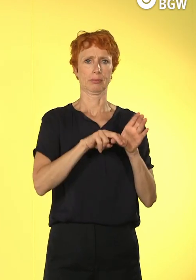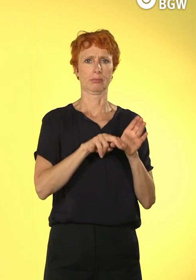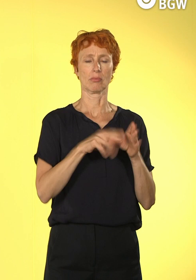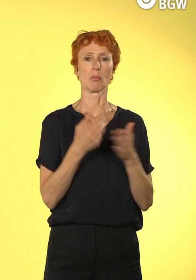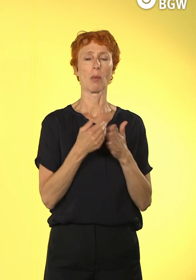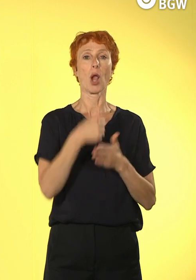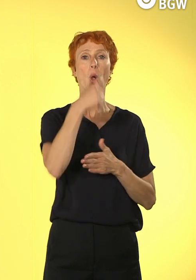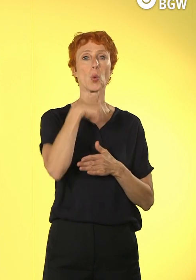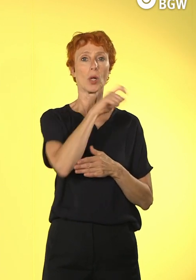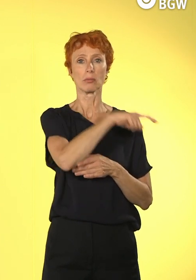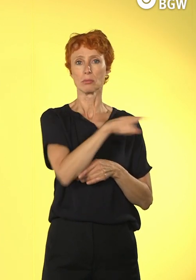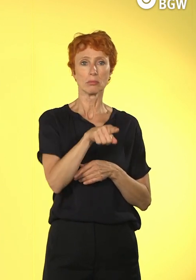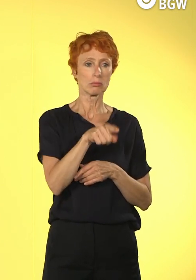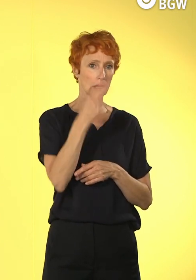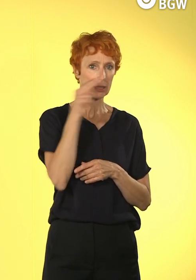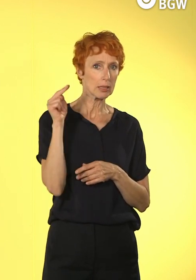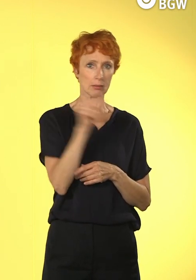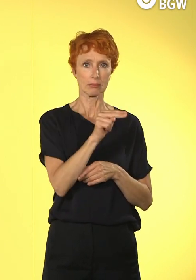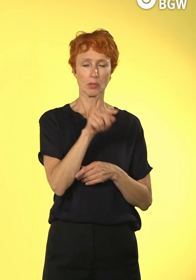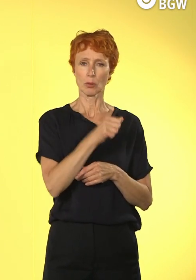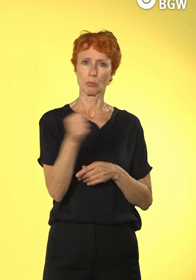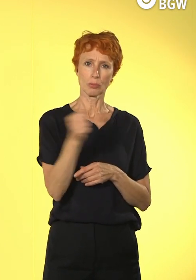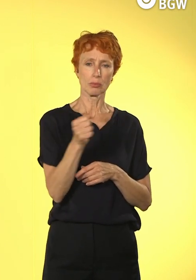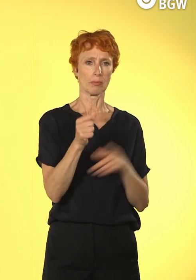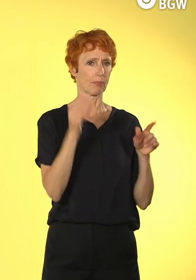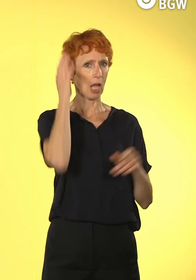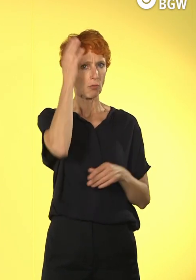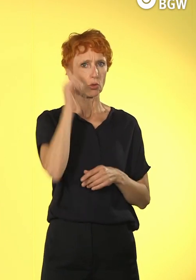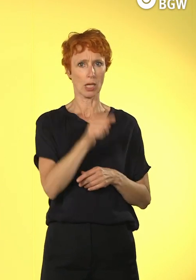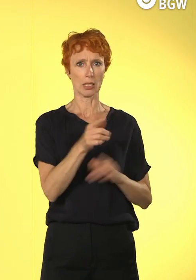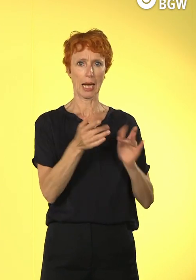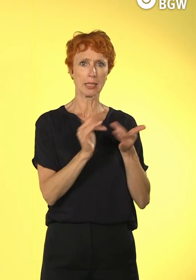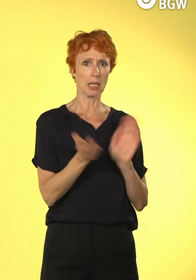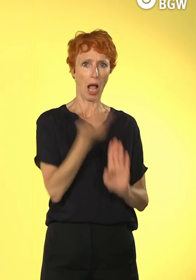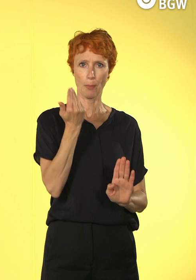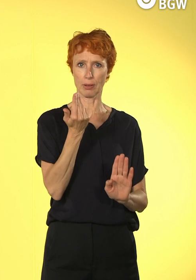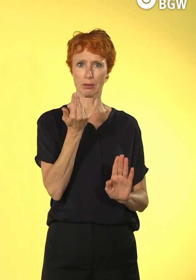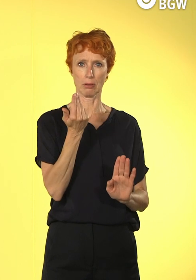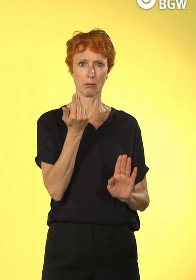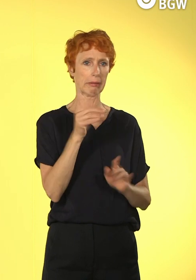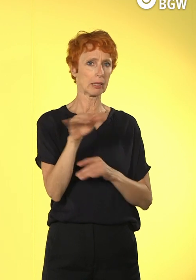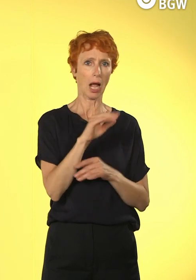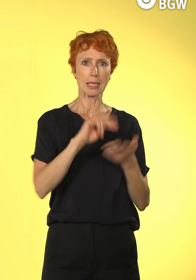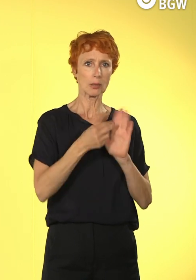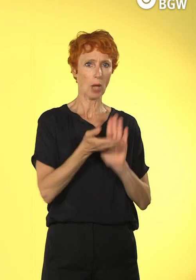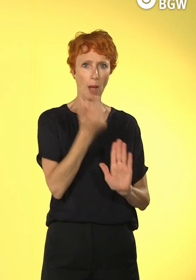man merkt, dass ohne Internet, ohne digitale Technologien das Leben gar nicht mehr so richtig funktionieren kann.